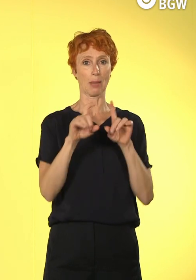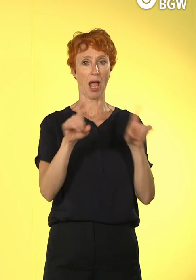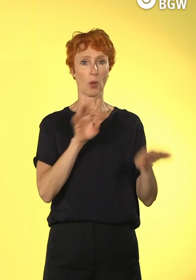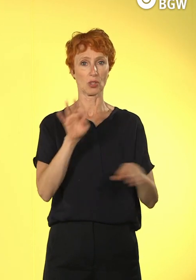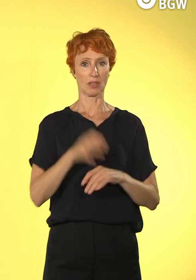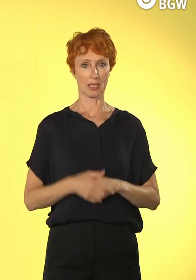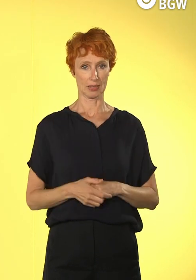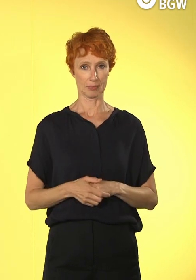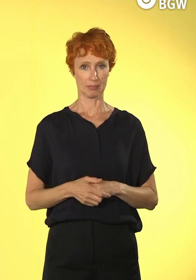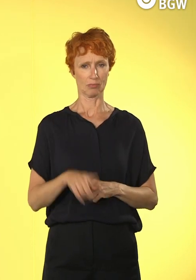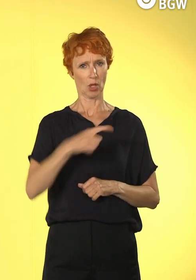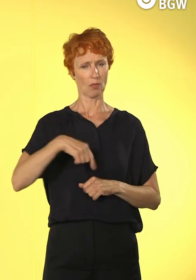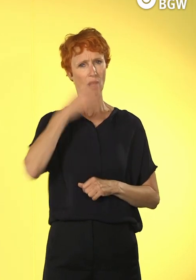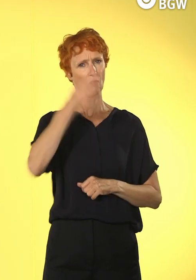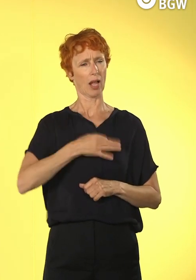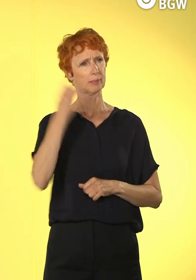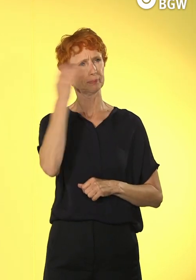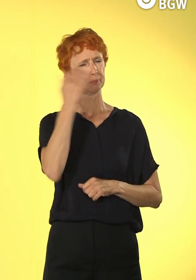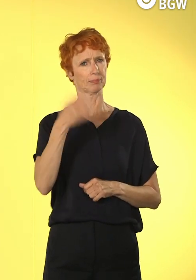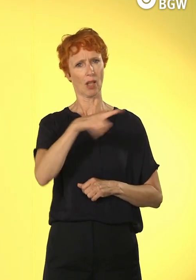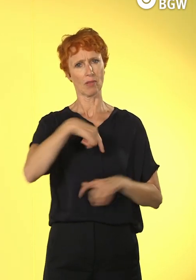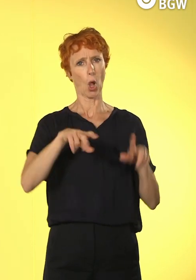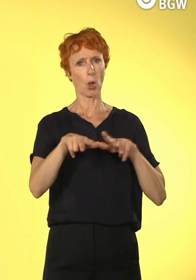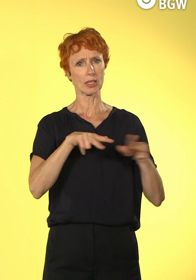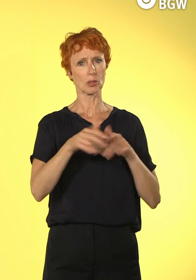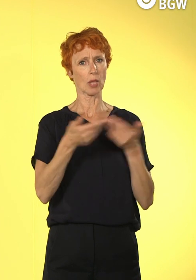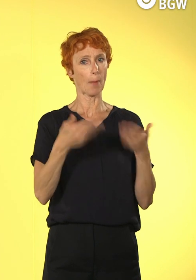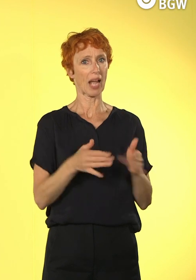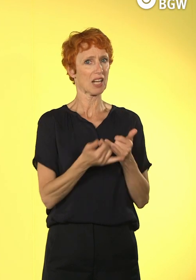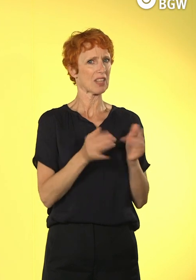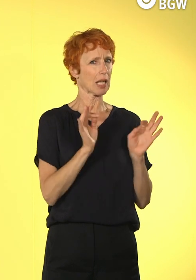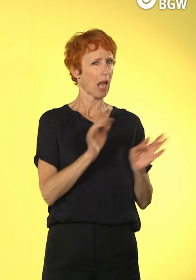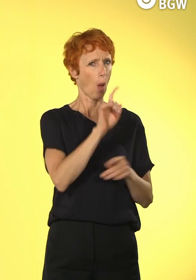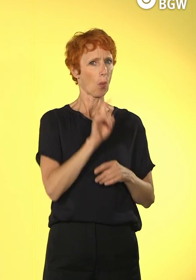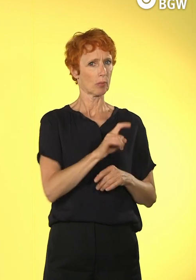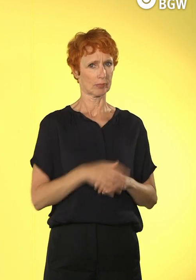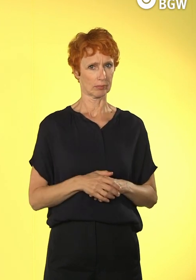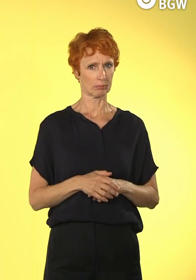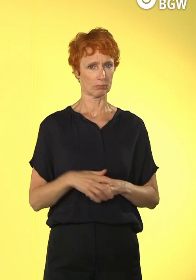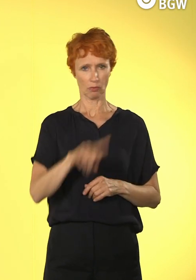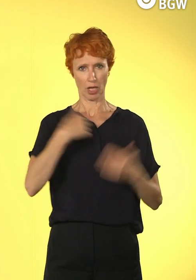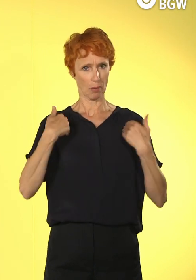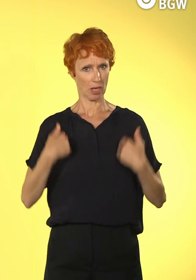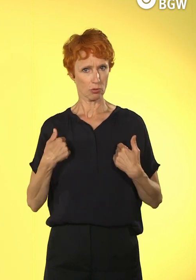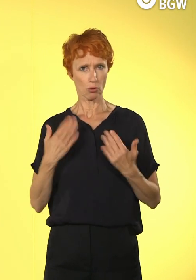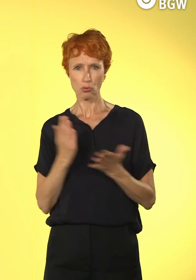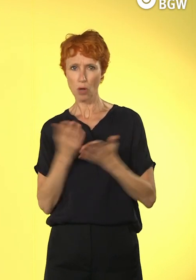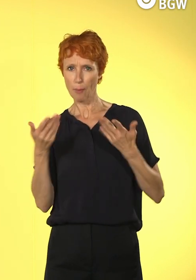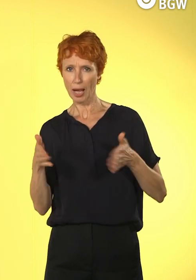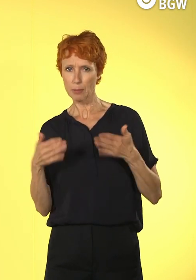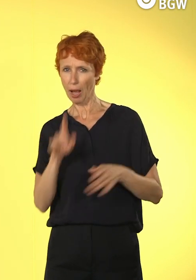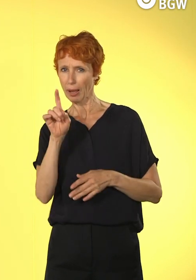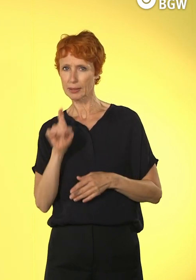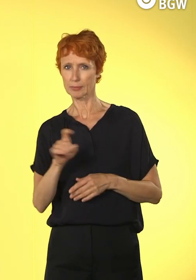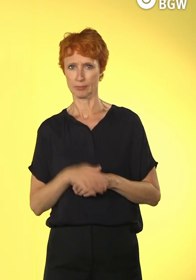Frage, ja wie bereit sind wir denn als Organisationen oder auch als Menschen, um diesen digitalen Wandel gut gestalten zu können.